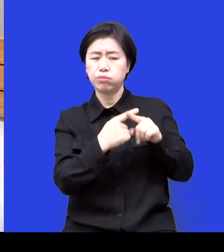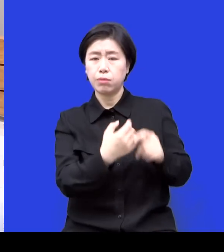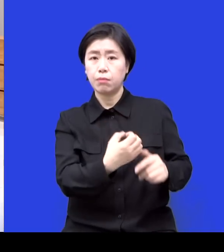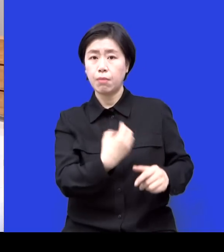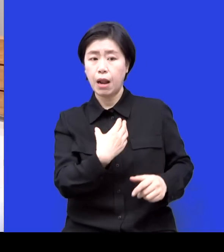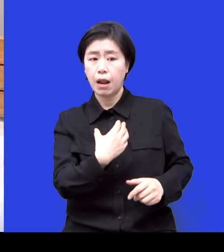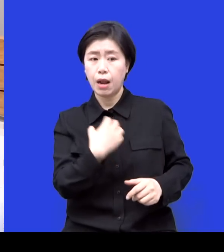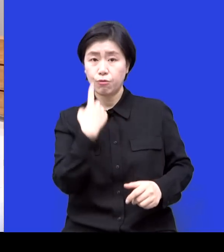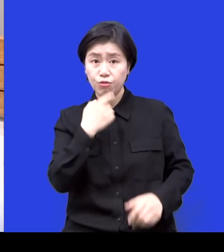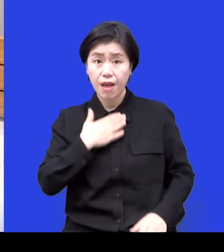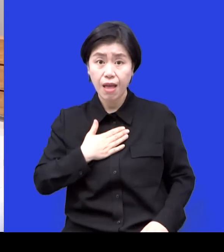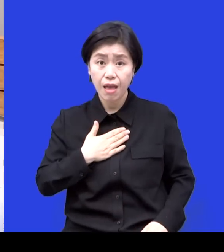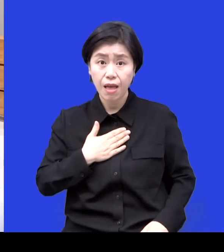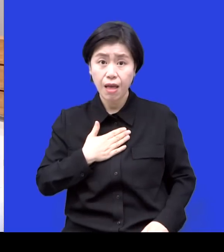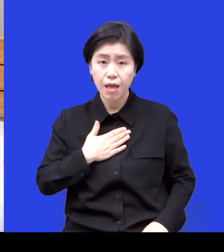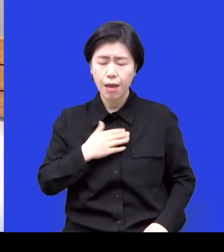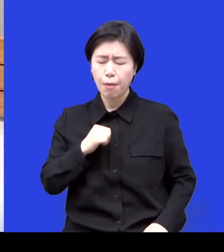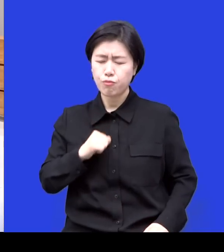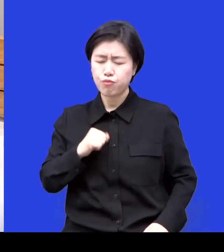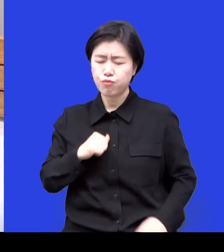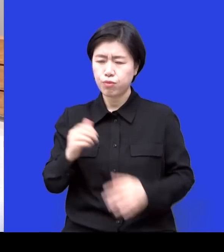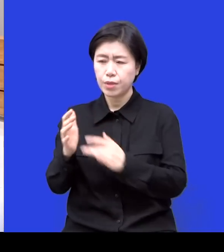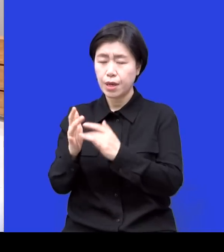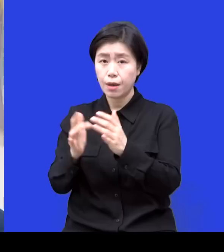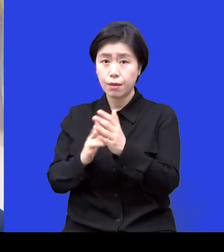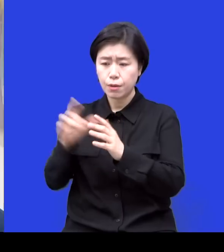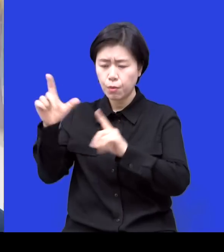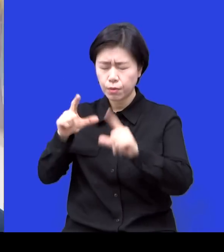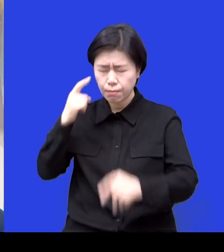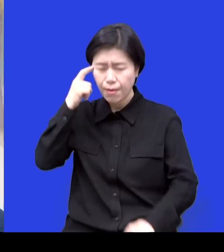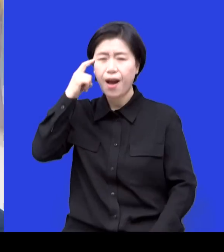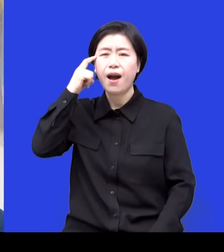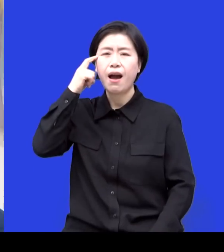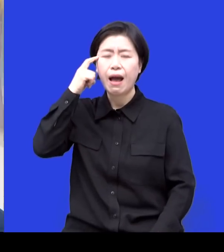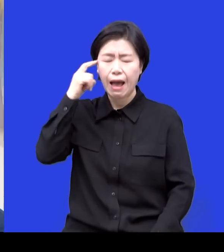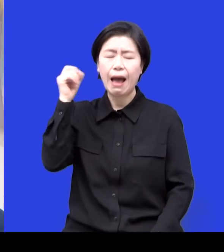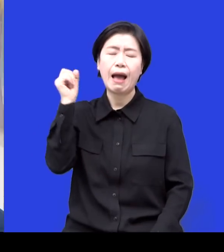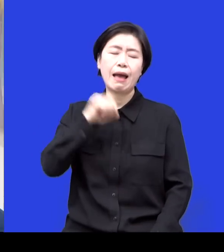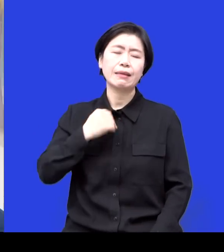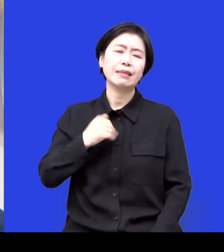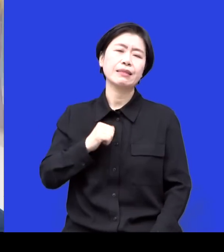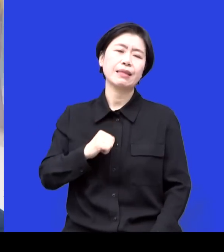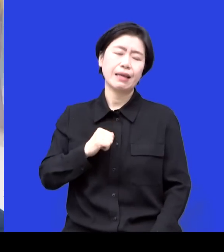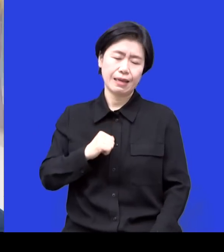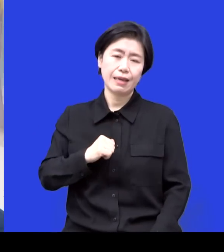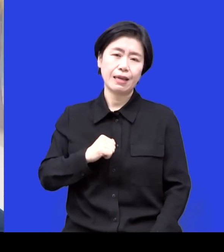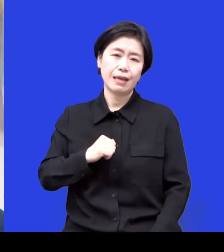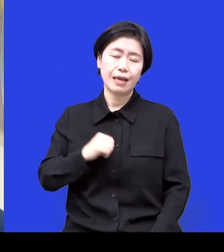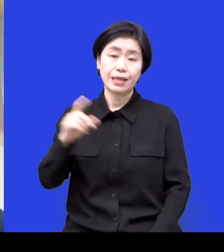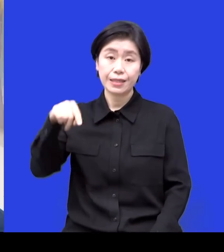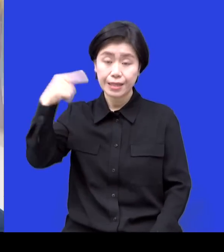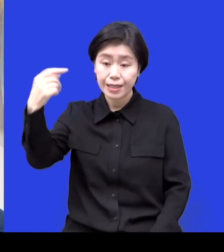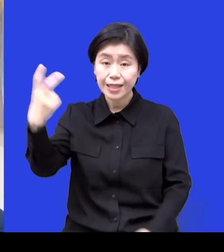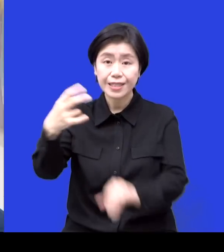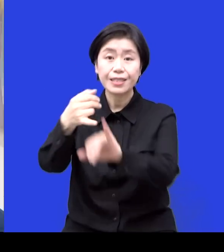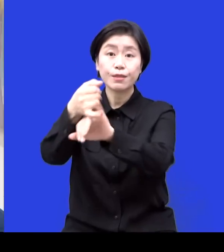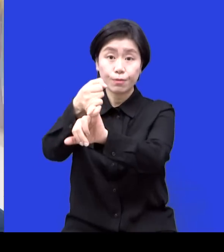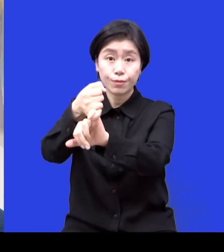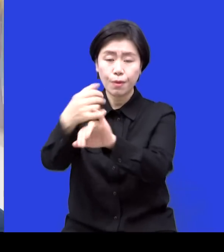여러 가지 도움이 필요하고 문제 이슈가 있었던 아이인데 인내하는 걸 많이 배우게 되더라고요